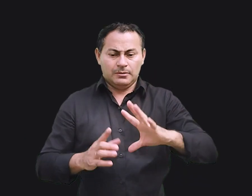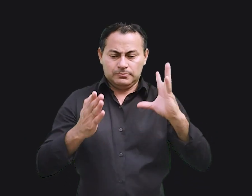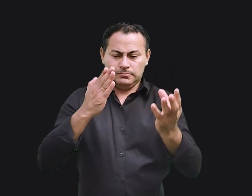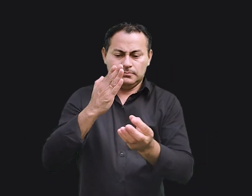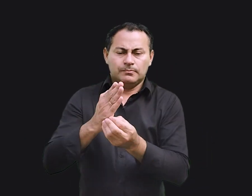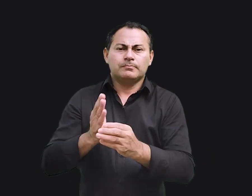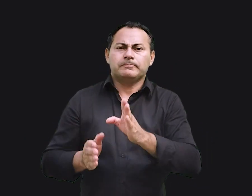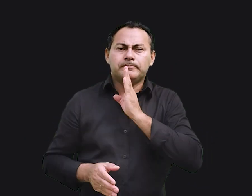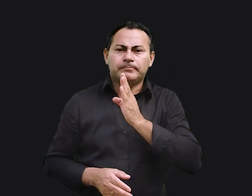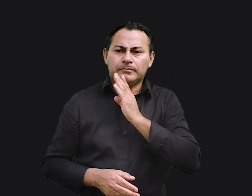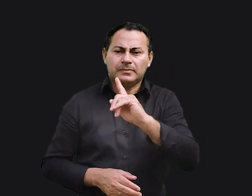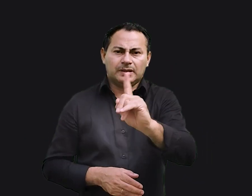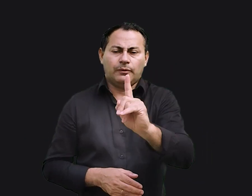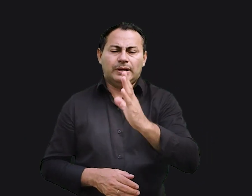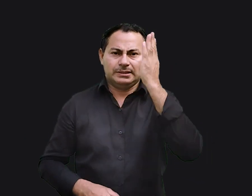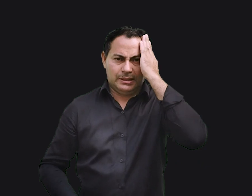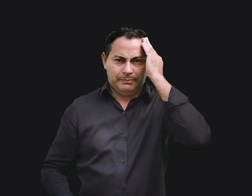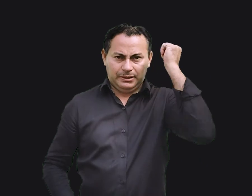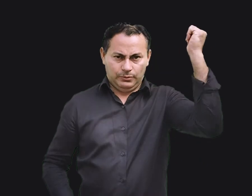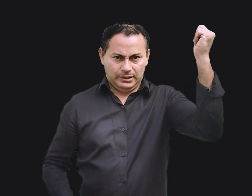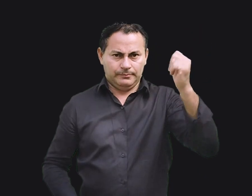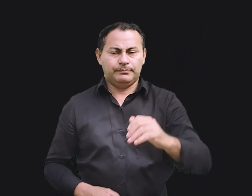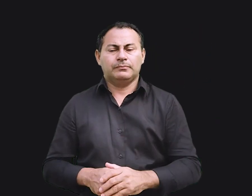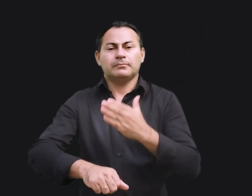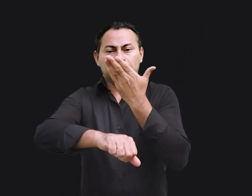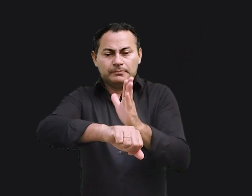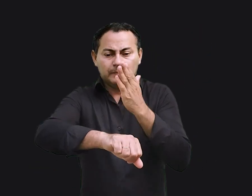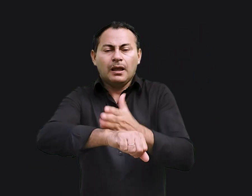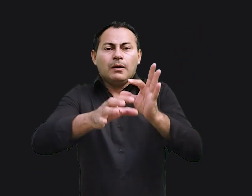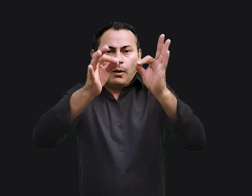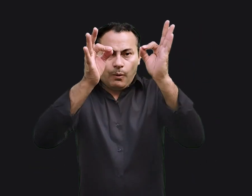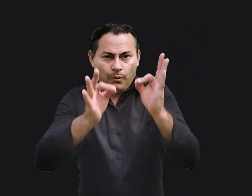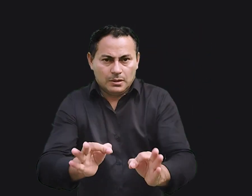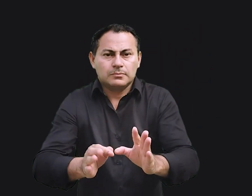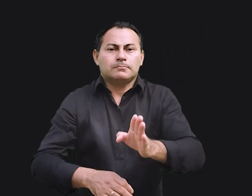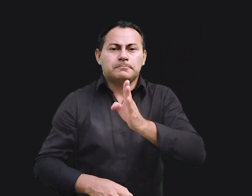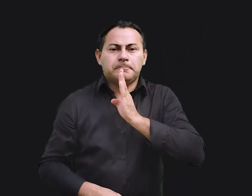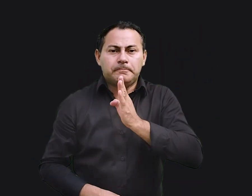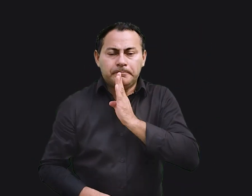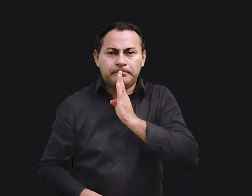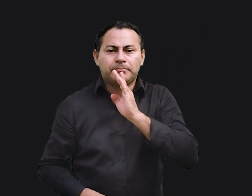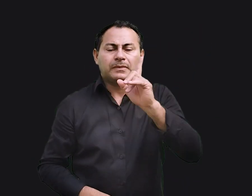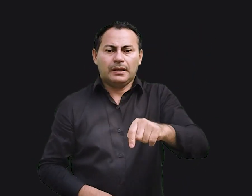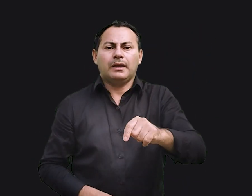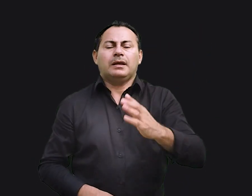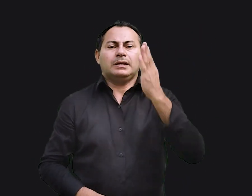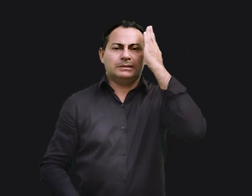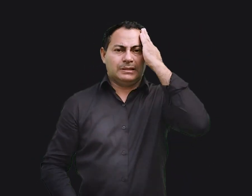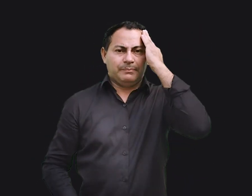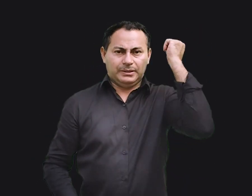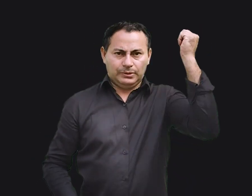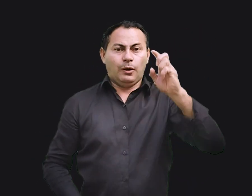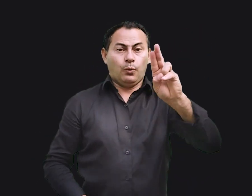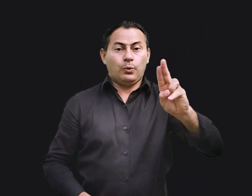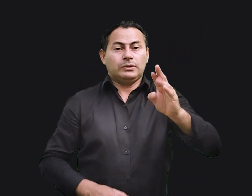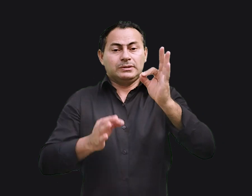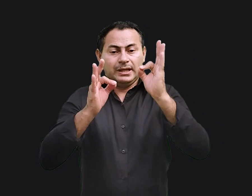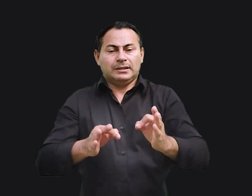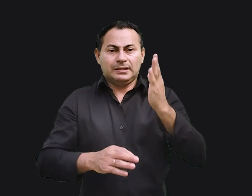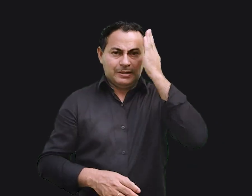de acrescentar que o conhecimento não é sabedoria. A aplicação correta do conhecimento é sabedoria. Nessa